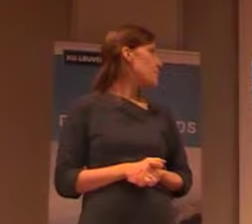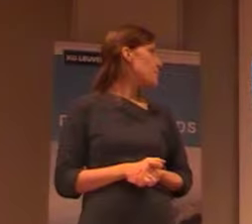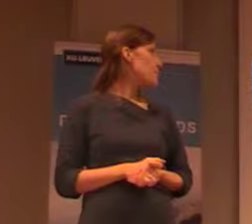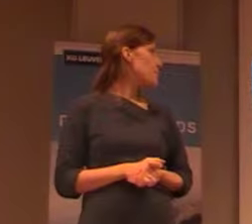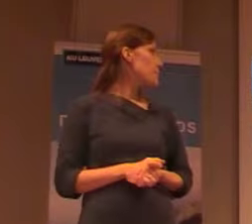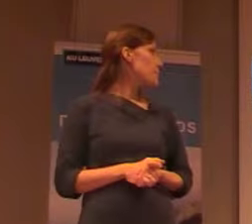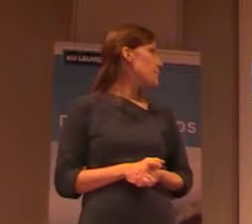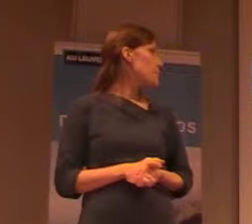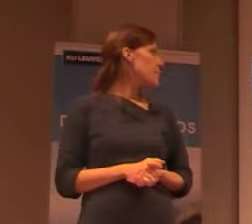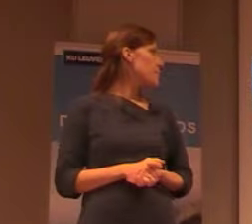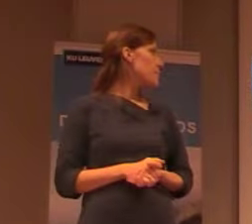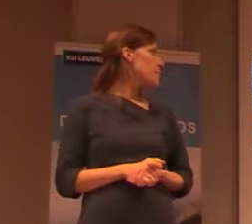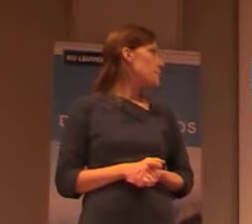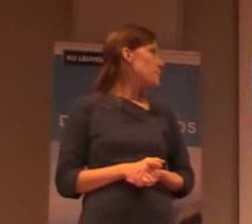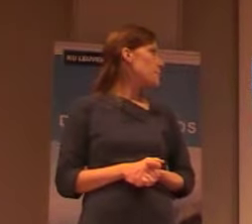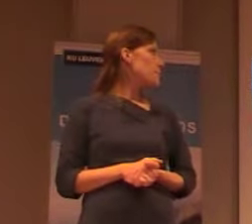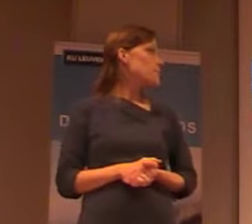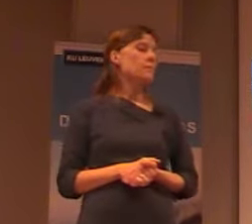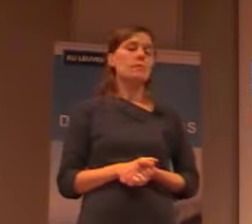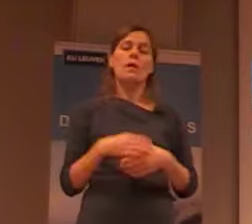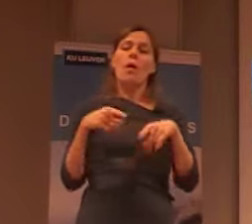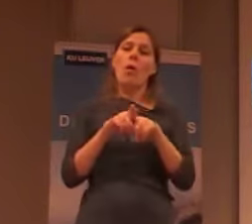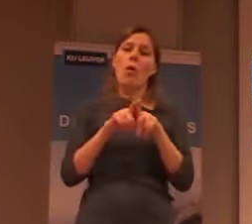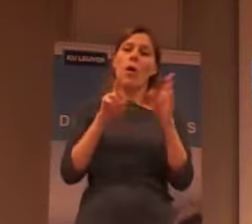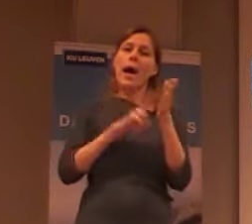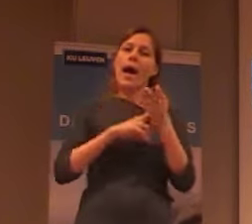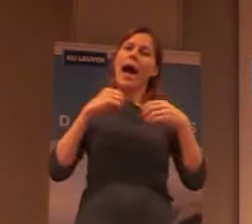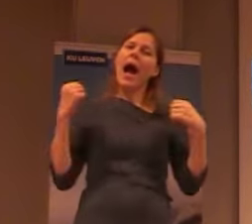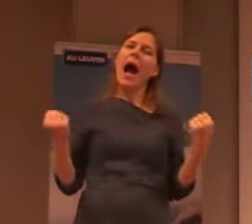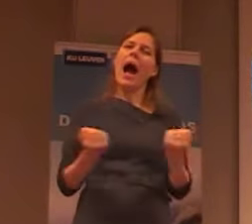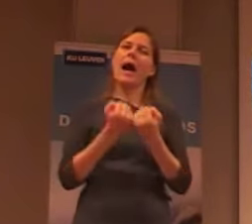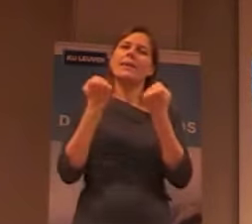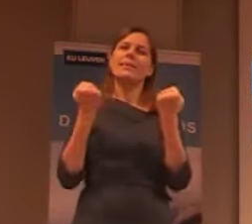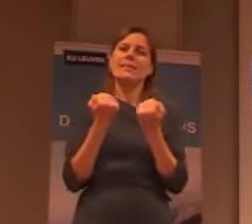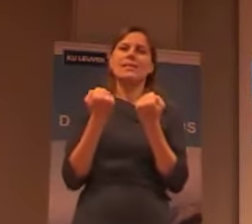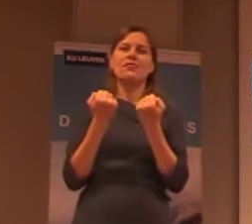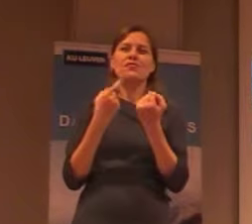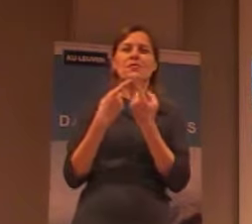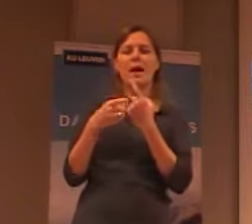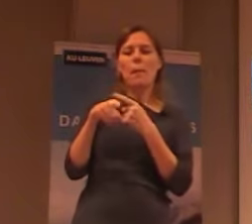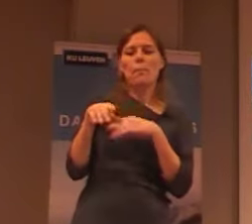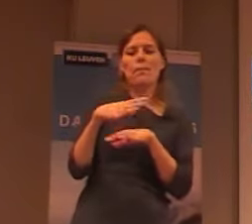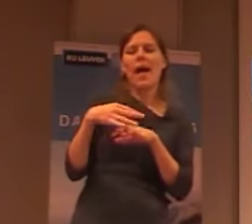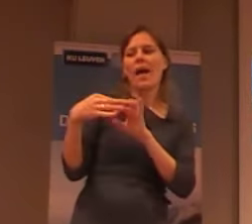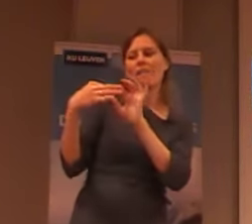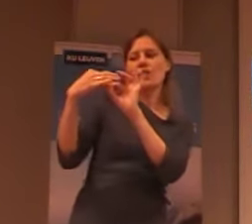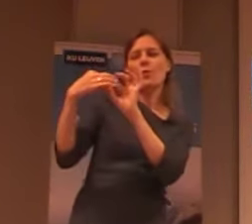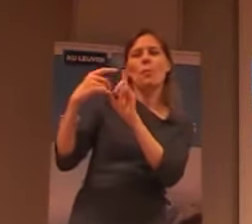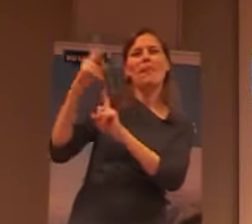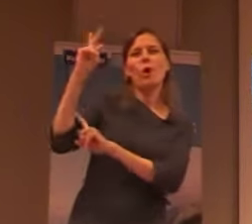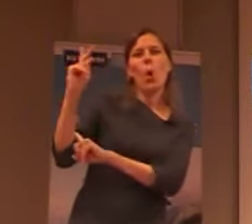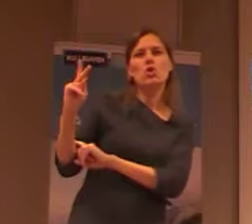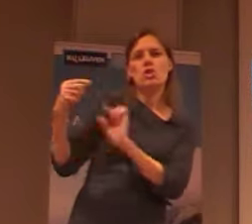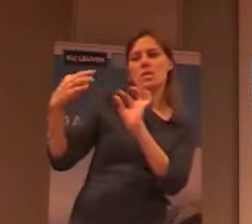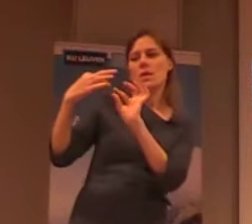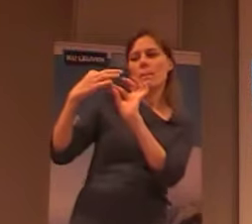We zijn ook eigenlijk vrij actief om die site te verbinden met kunst. En er was eigenlijk een soort van tentoonstelling die